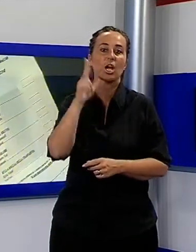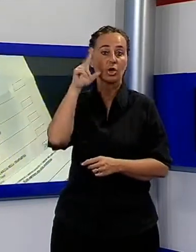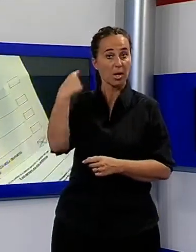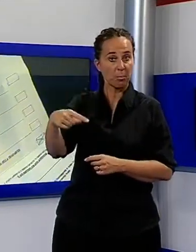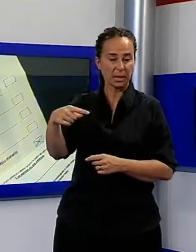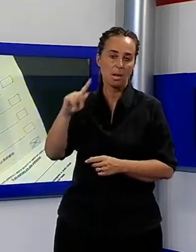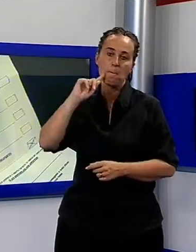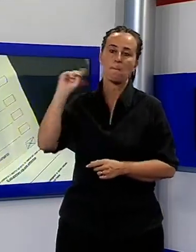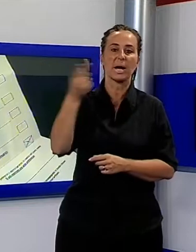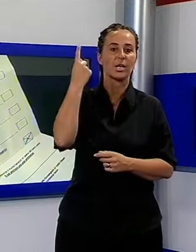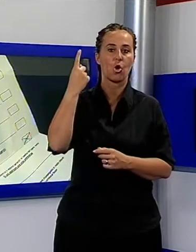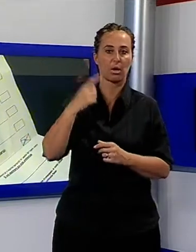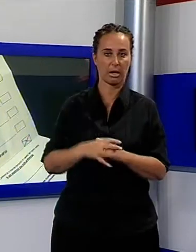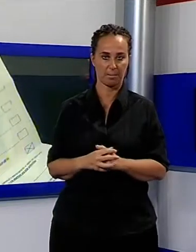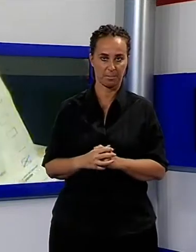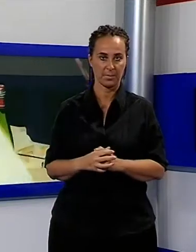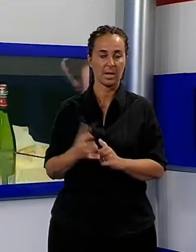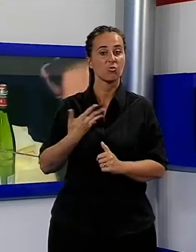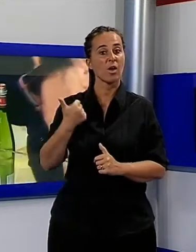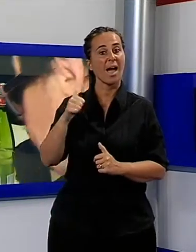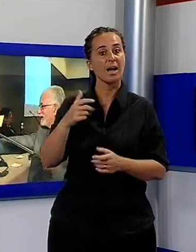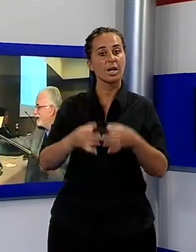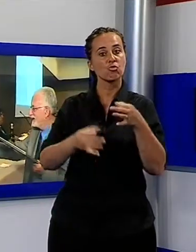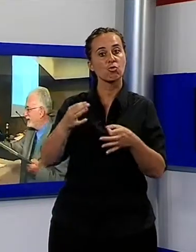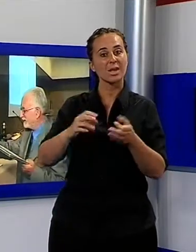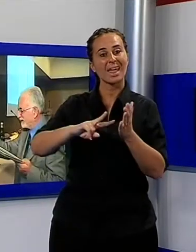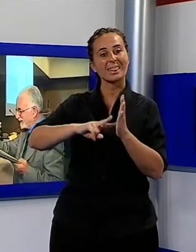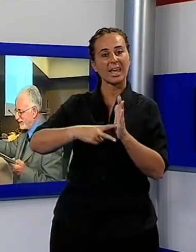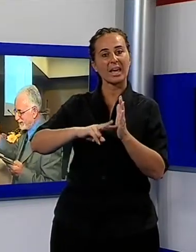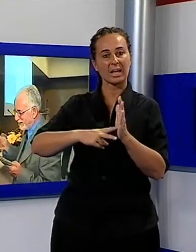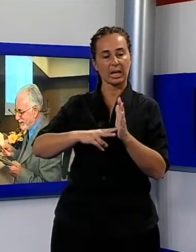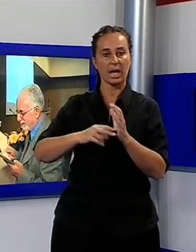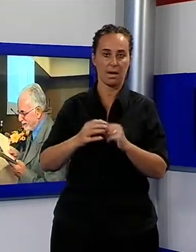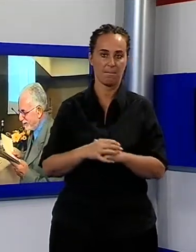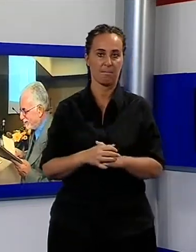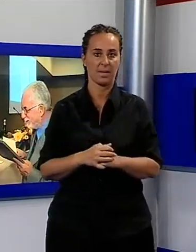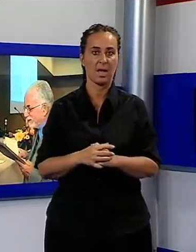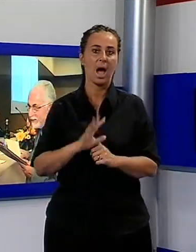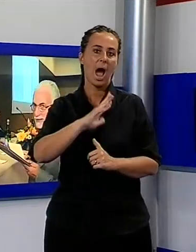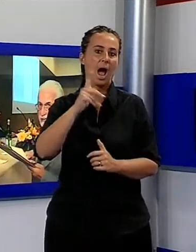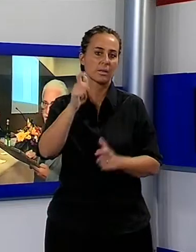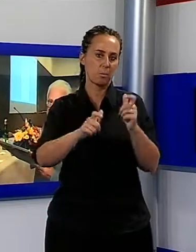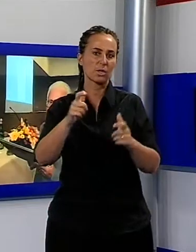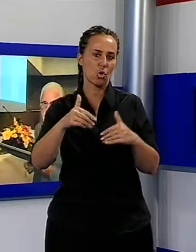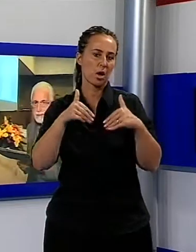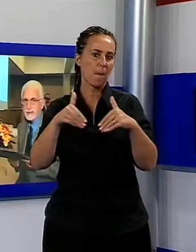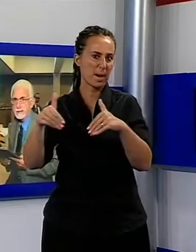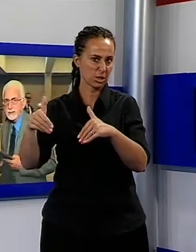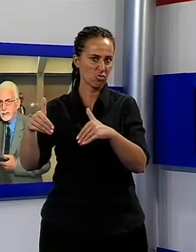tecnica del premio. Lucetta Frisa, Francesco Scarabicchi, Stefano Simoncelli e Alberto Toni. È un dialogo